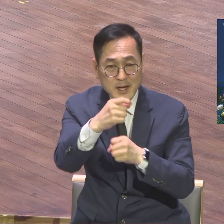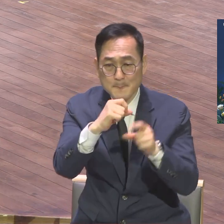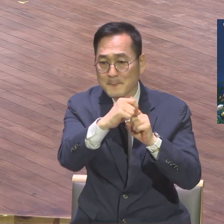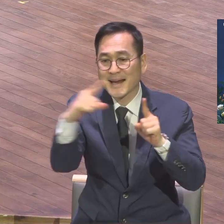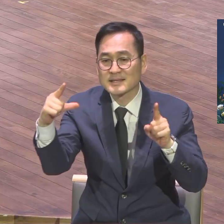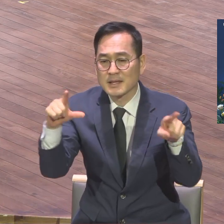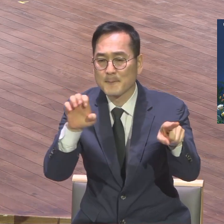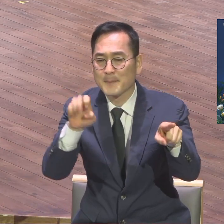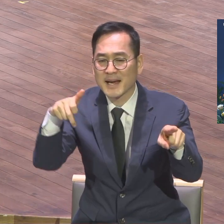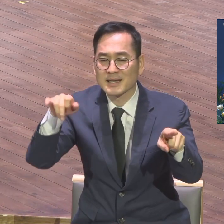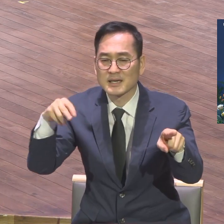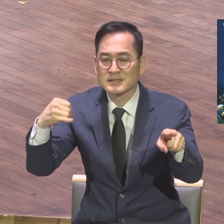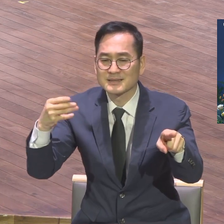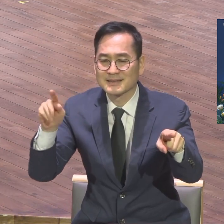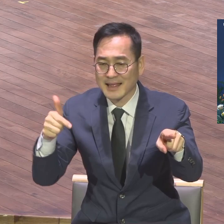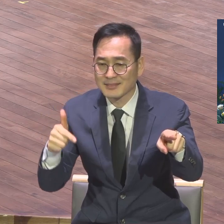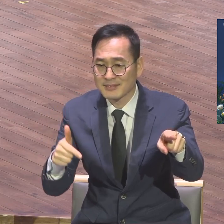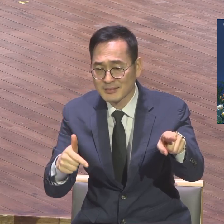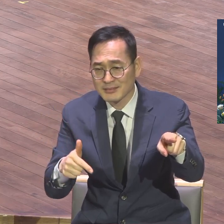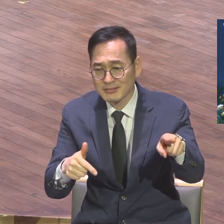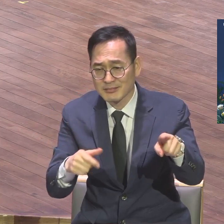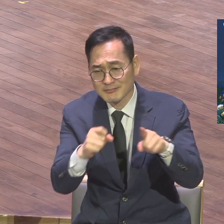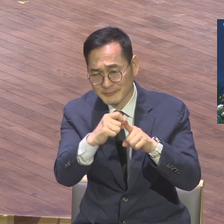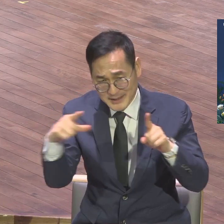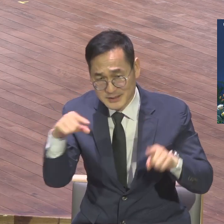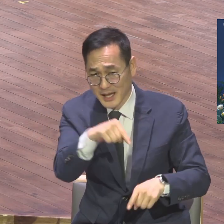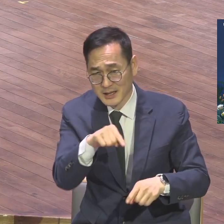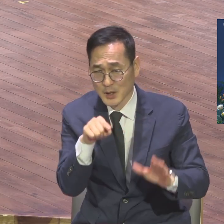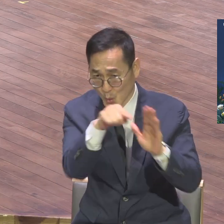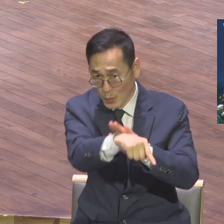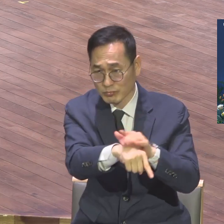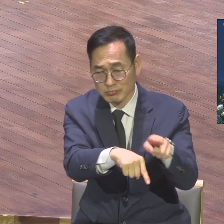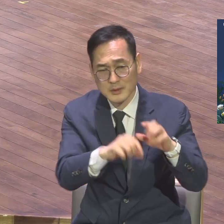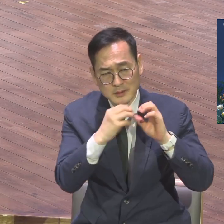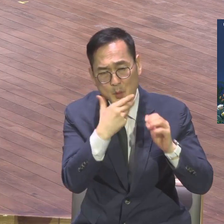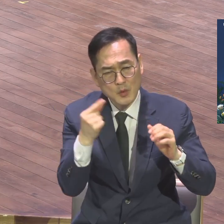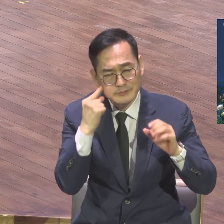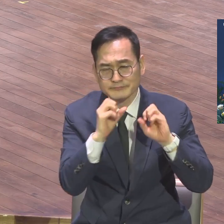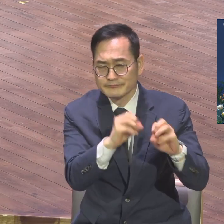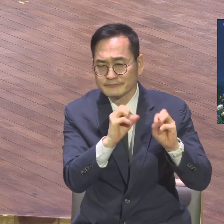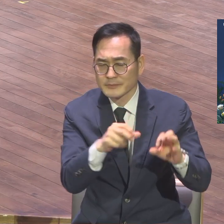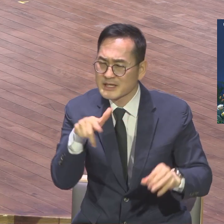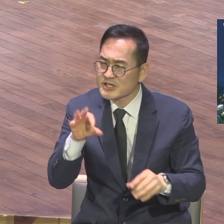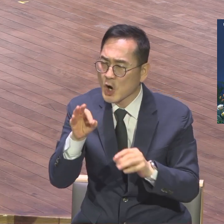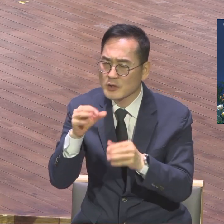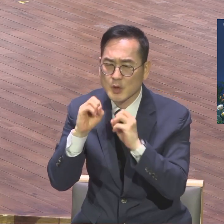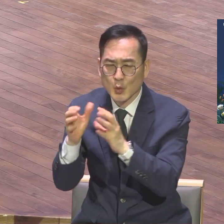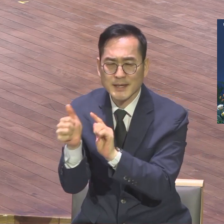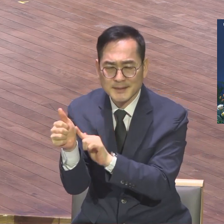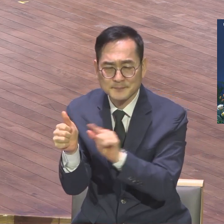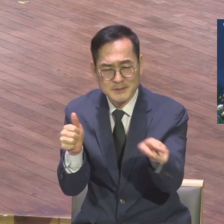이제는 모슬렘 쪽으로 문이 확 열려가지고 우리 정무원 성교사님 지금 엄청나게 사역을 하고 있습니다.